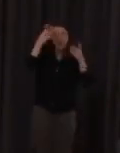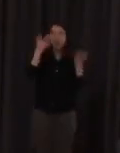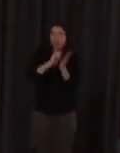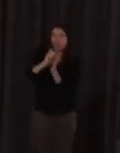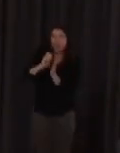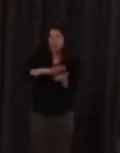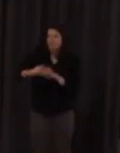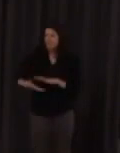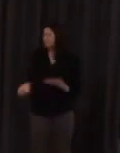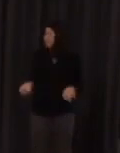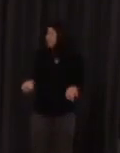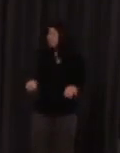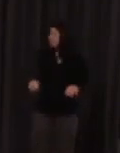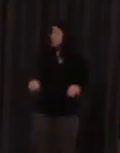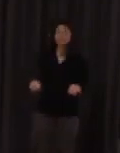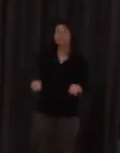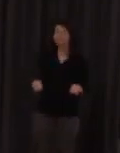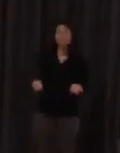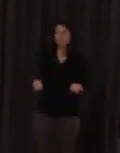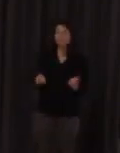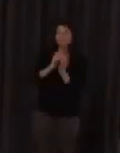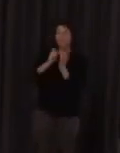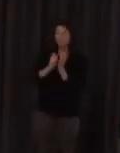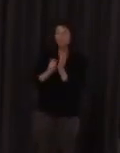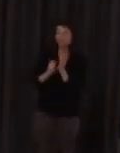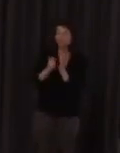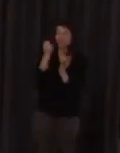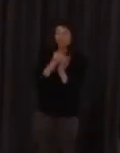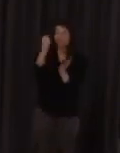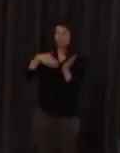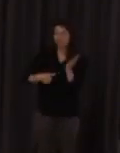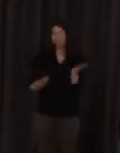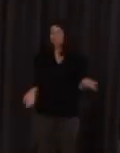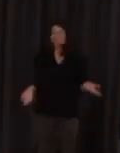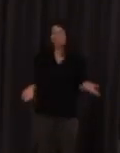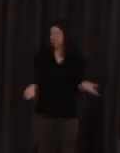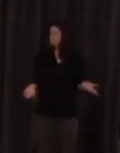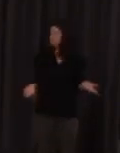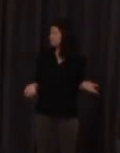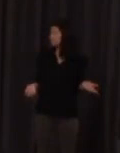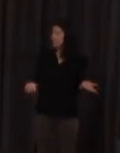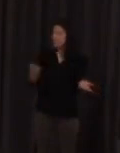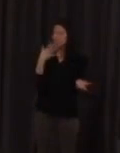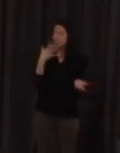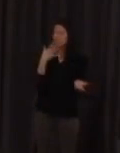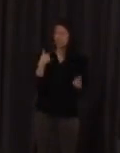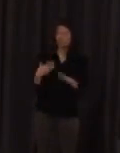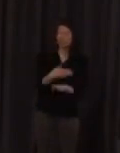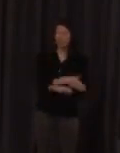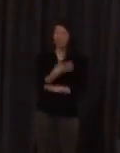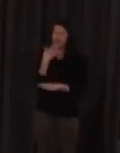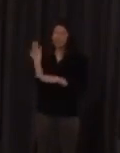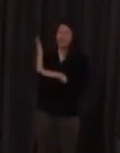topio no se marcan no está marcado me explico el ejemplo que ponía yo antes